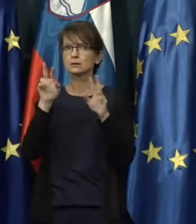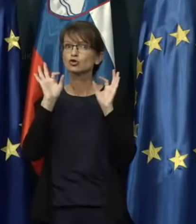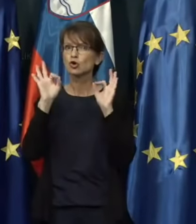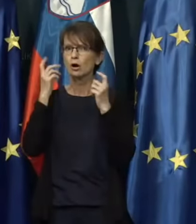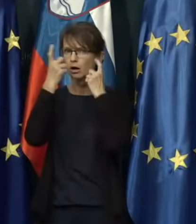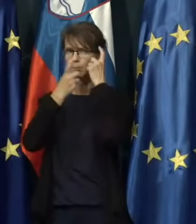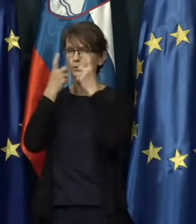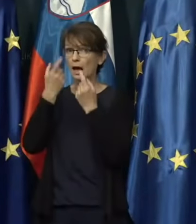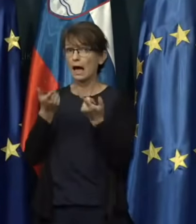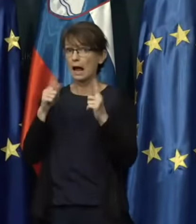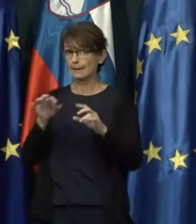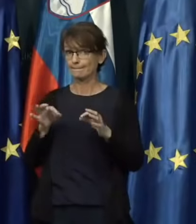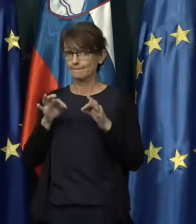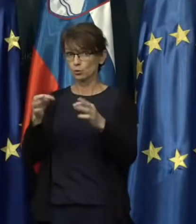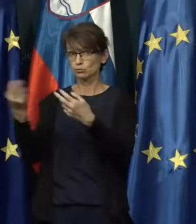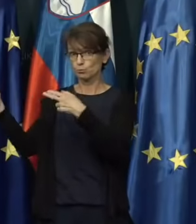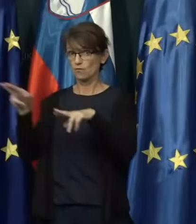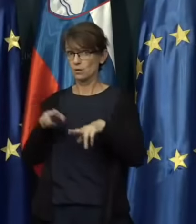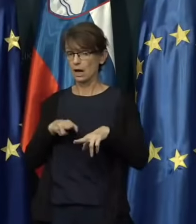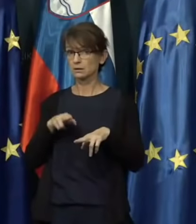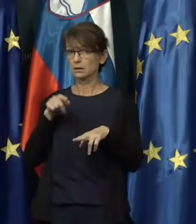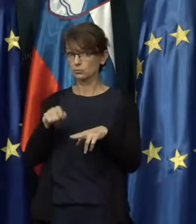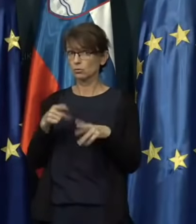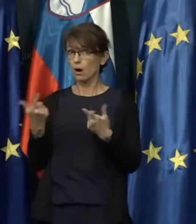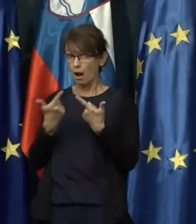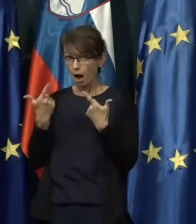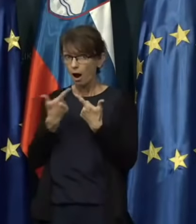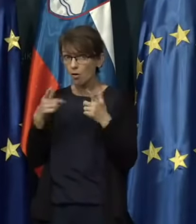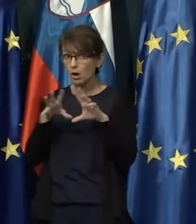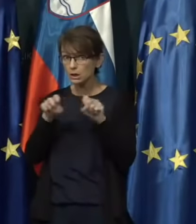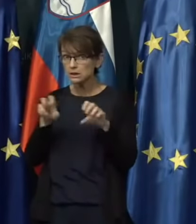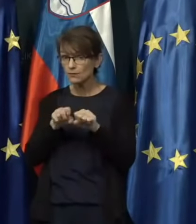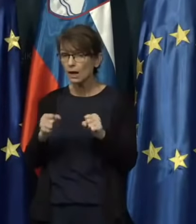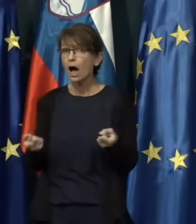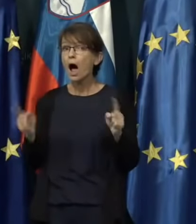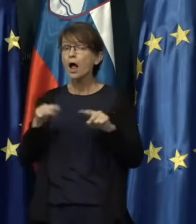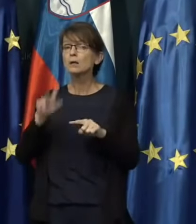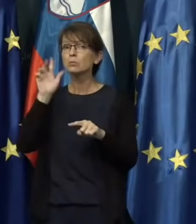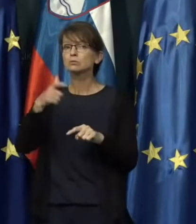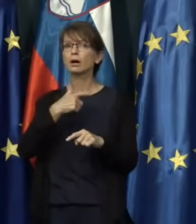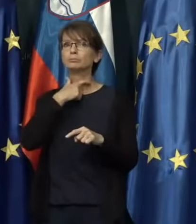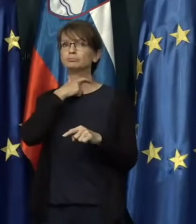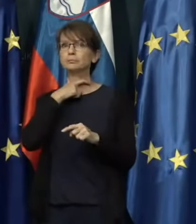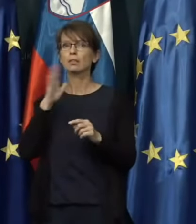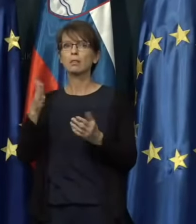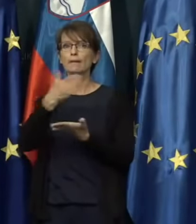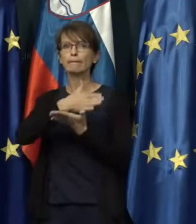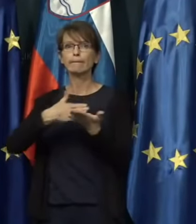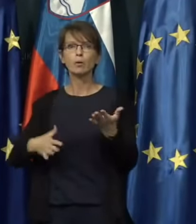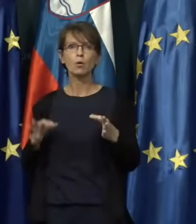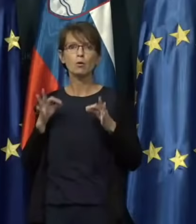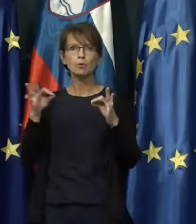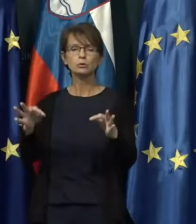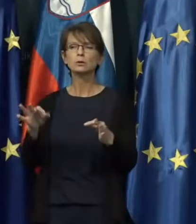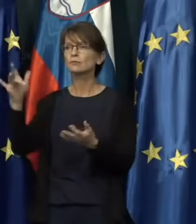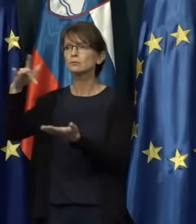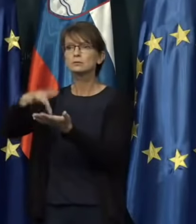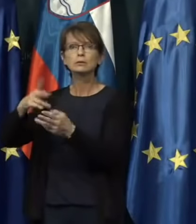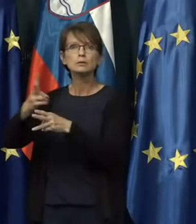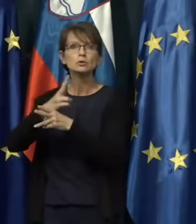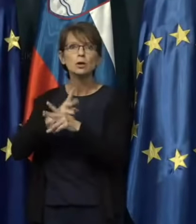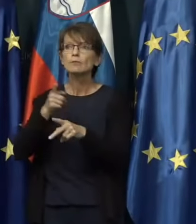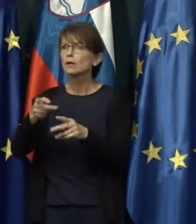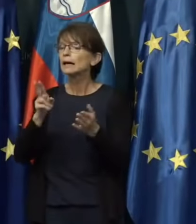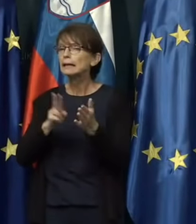bo pot povratka, za ktero se odločite, lahko uresničila ali pa boste obtičali nekje na pol poti v neki državi, res ni